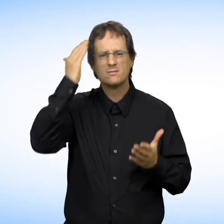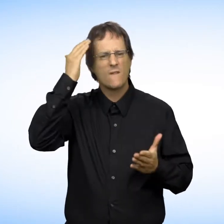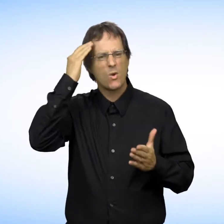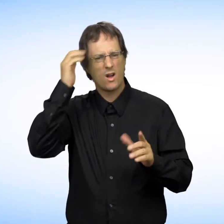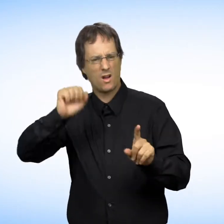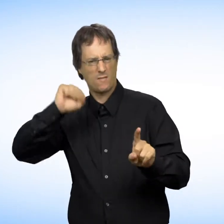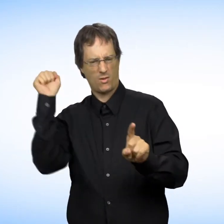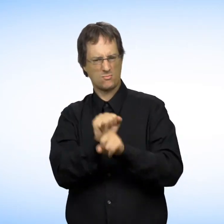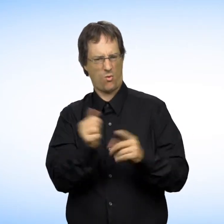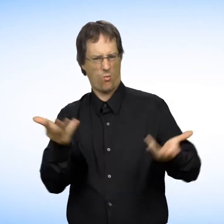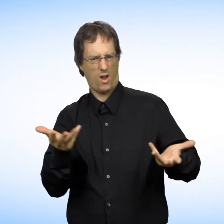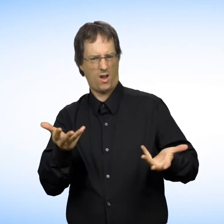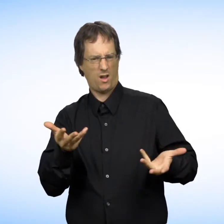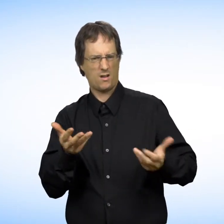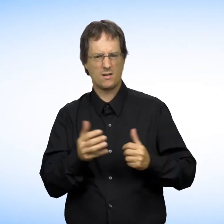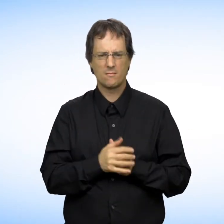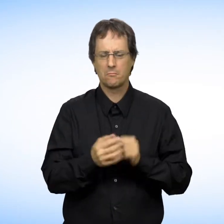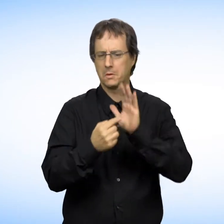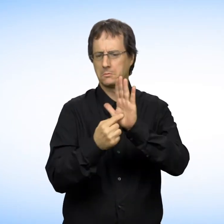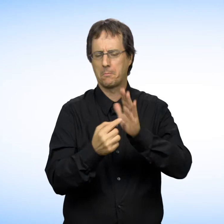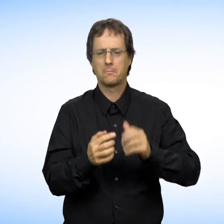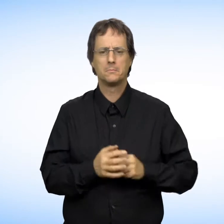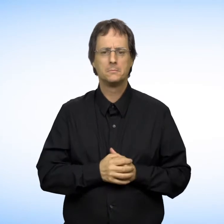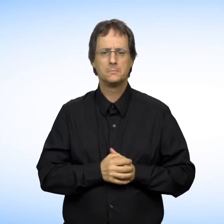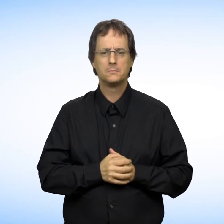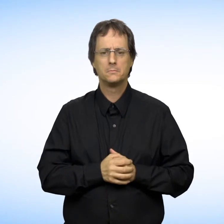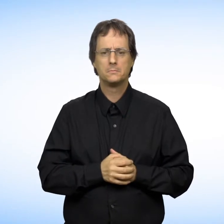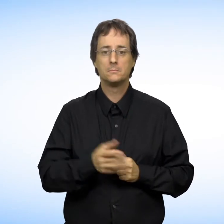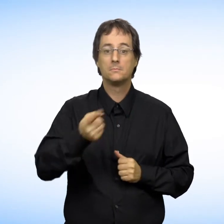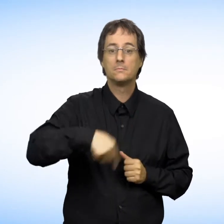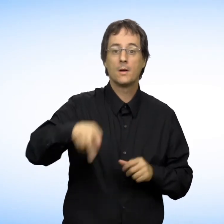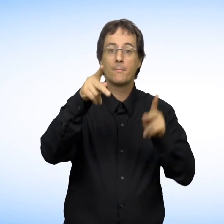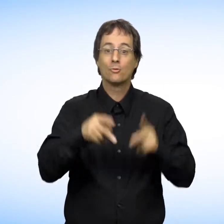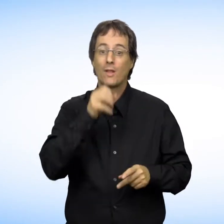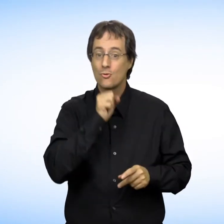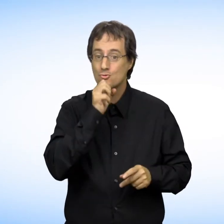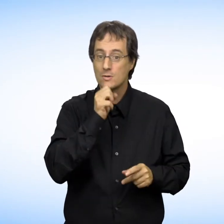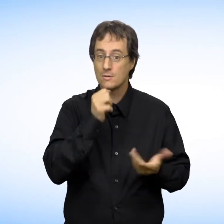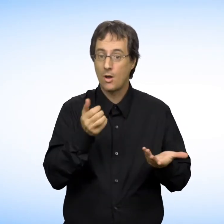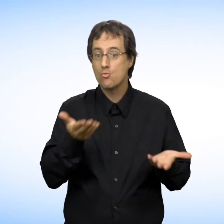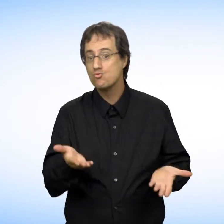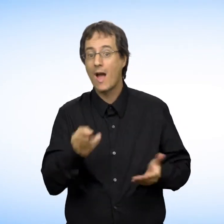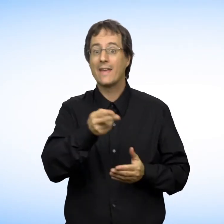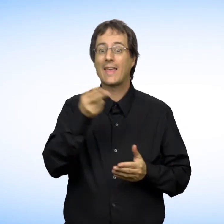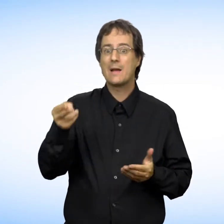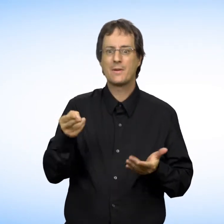Comment reconnaître l'exploitation? Par exemple, vous êtes une personne âgée ou